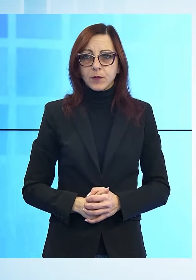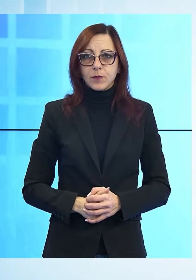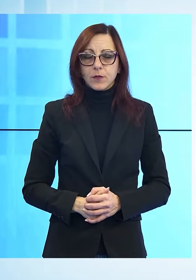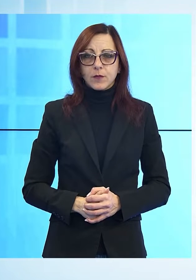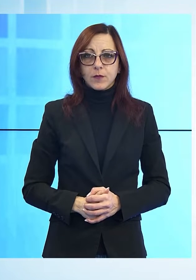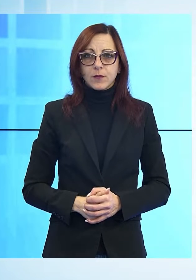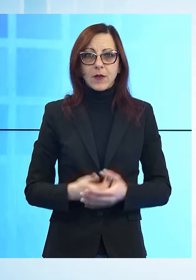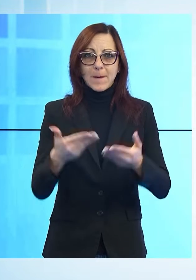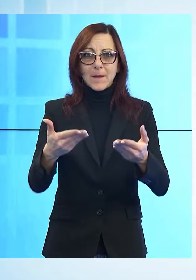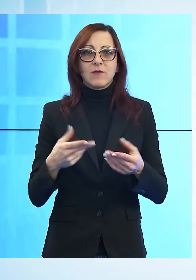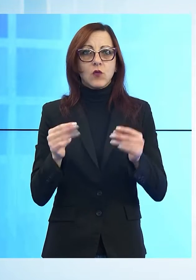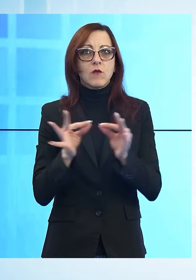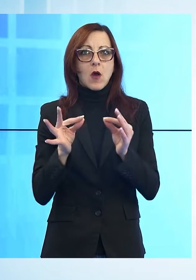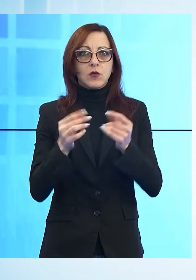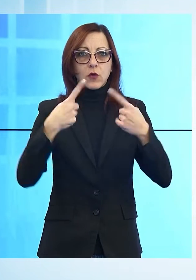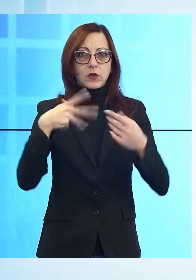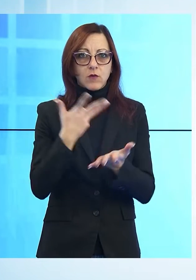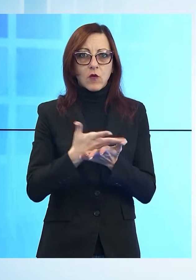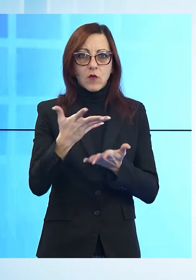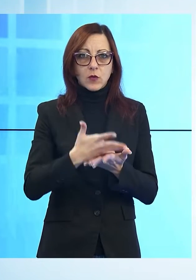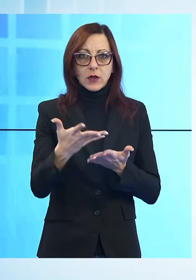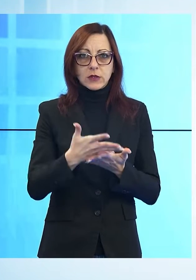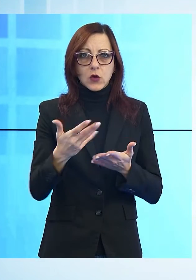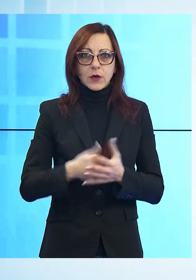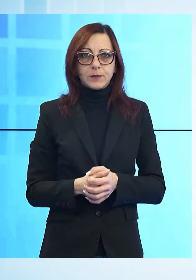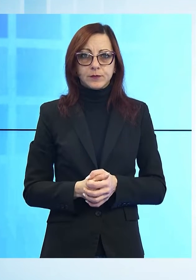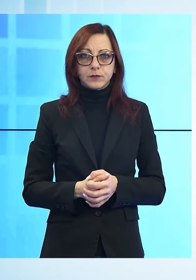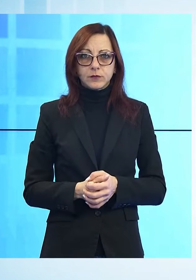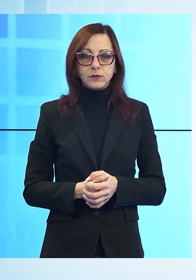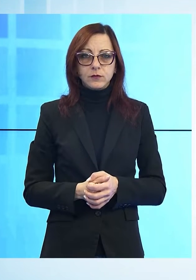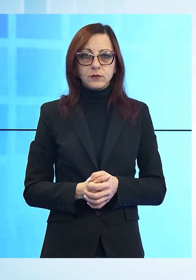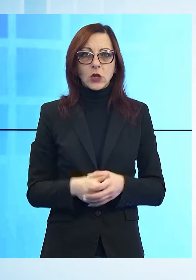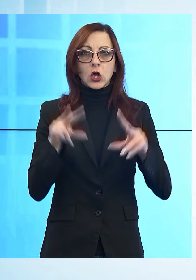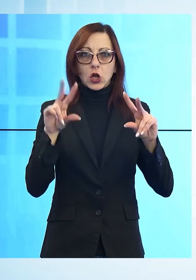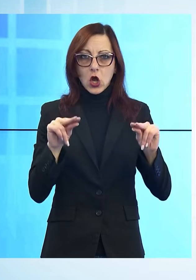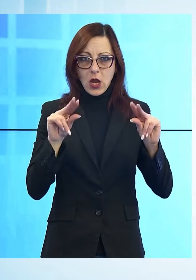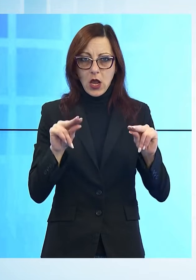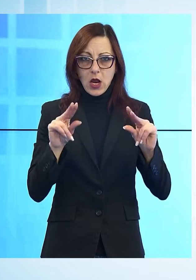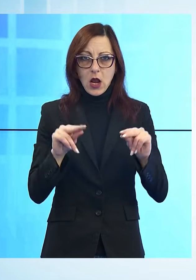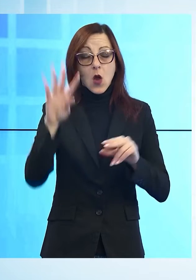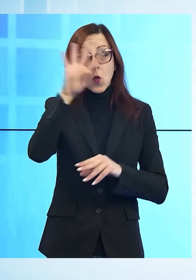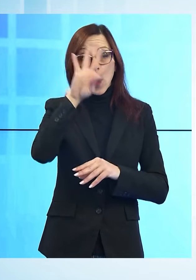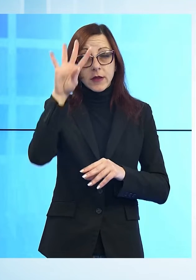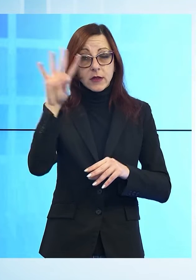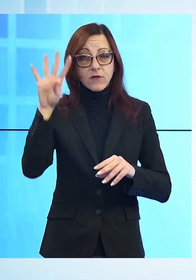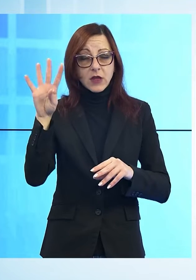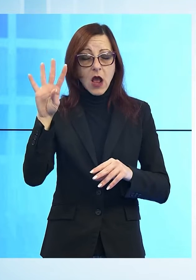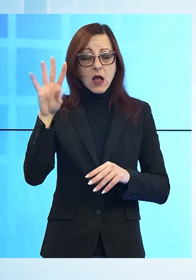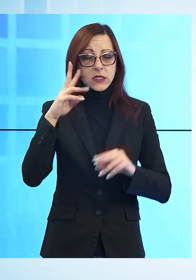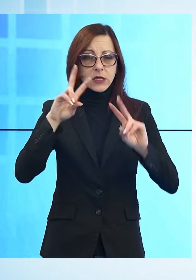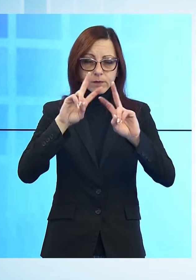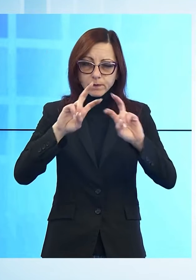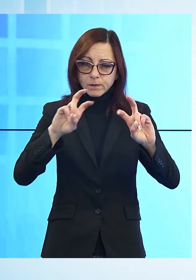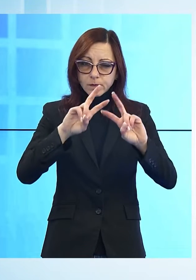Bentrovati a questa nuova edizione del TG. Noi in apertura parliamo di cronaca, un'operazione della guardia di finanza contro i